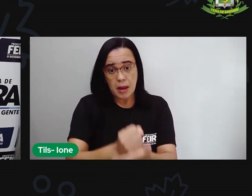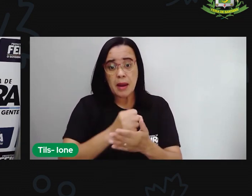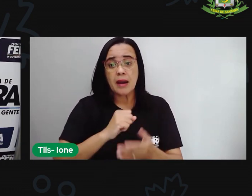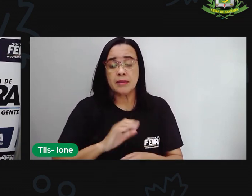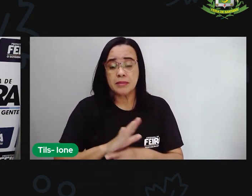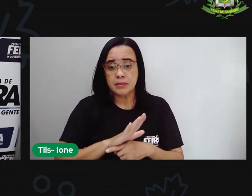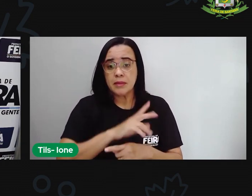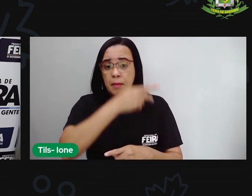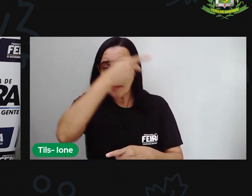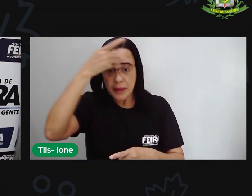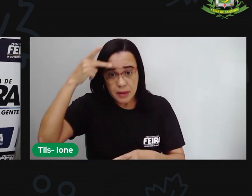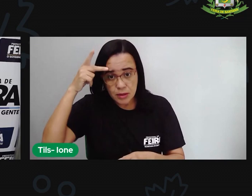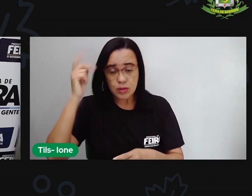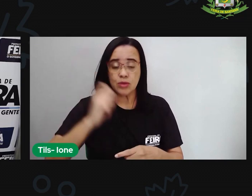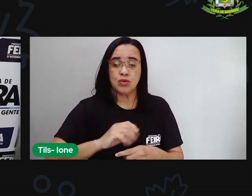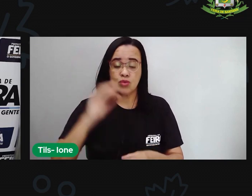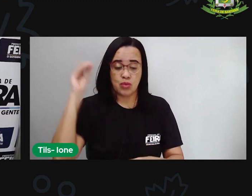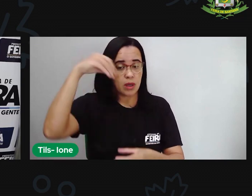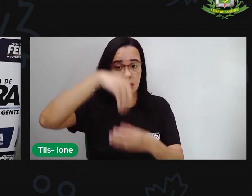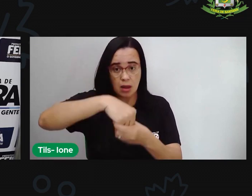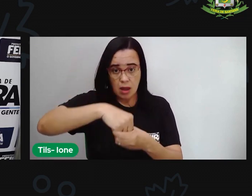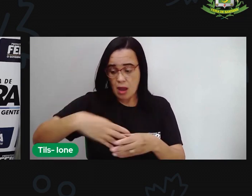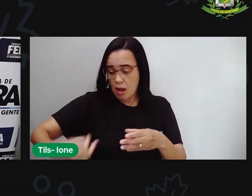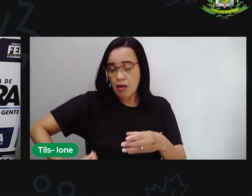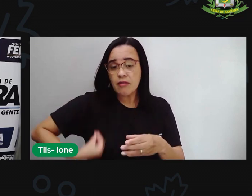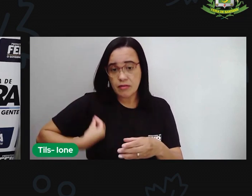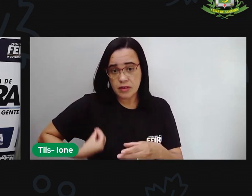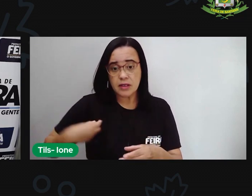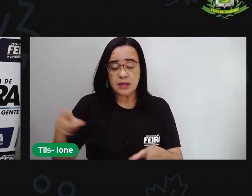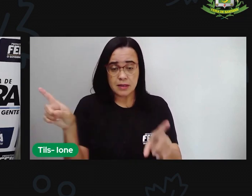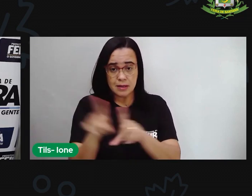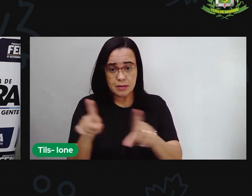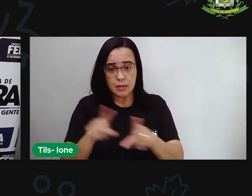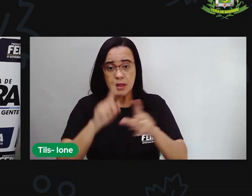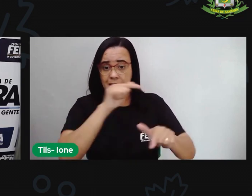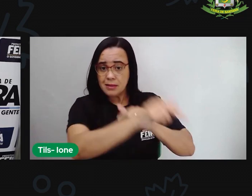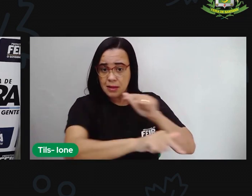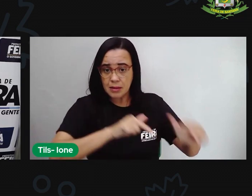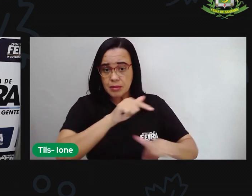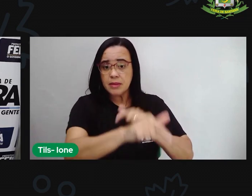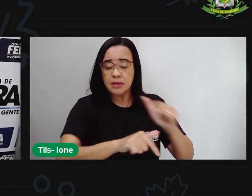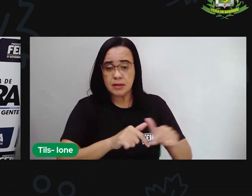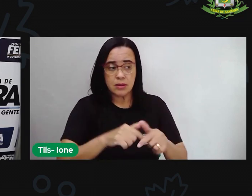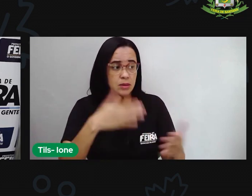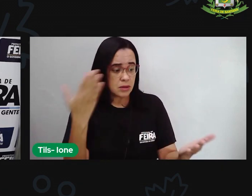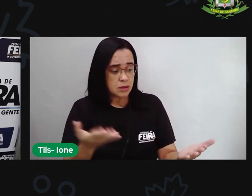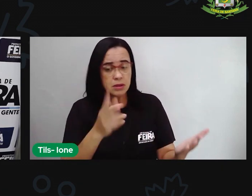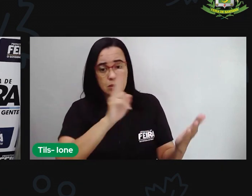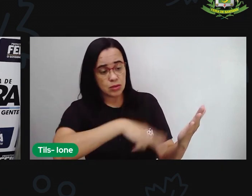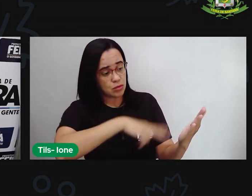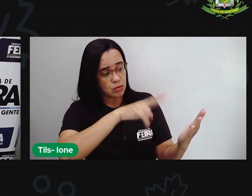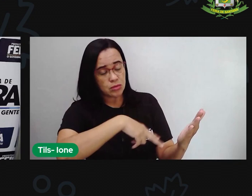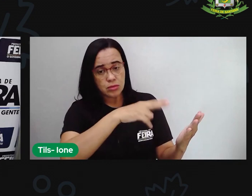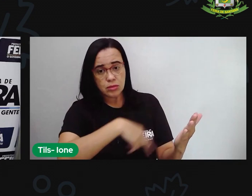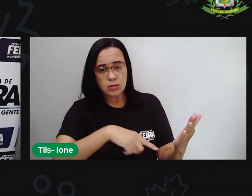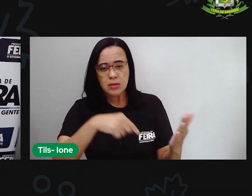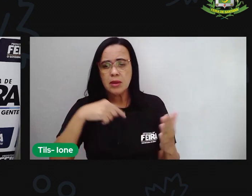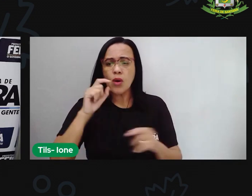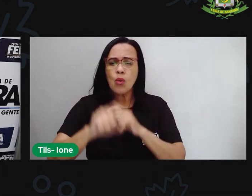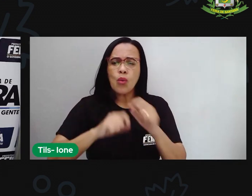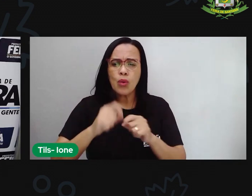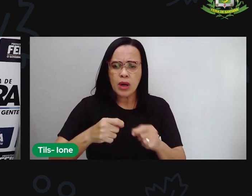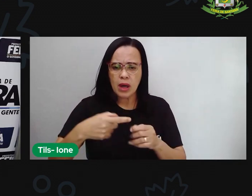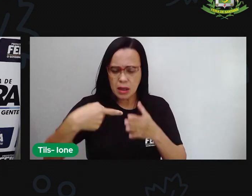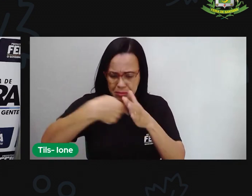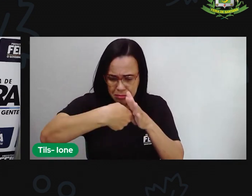trabalhar e para estudar e aí esse livro traz uma reflexão importante ó para a gente pensar né para a gente aprender